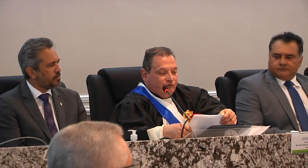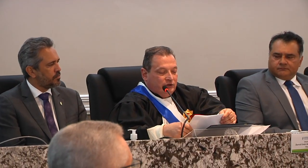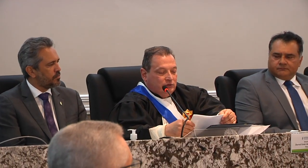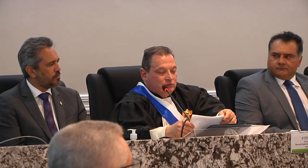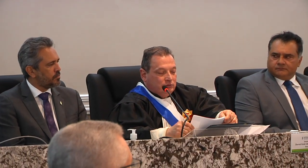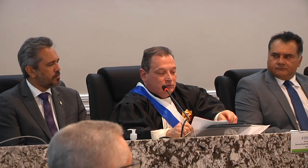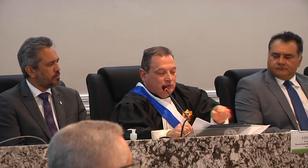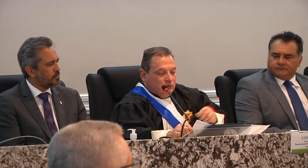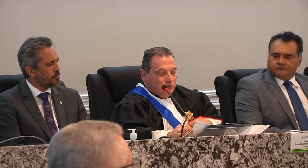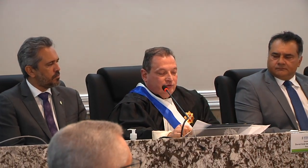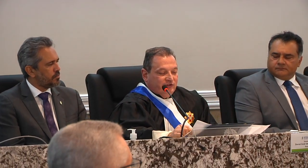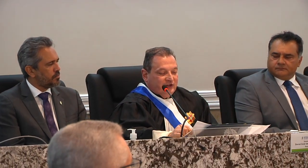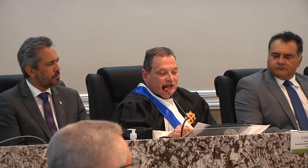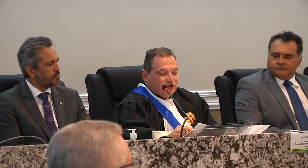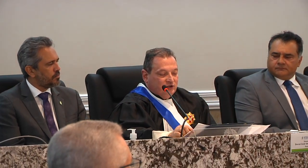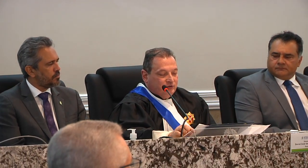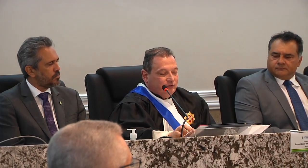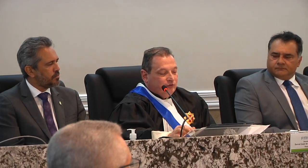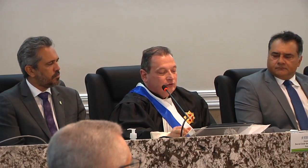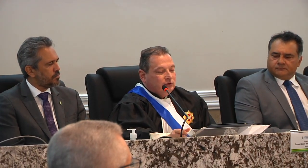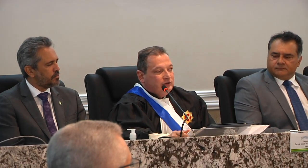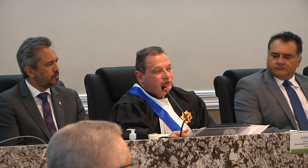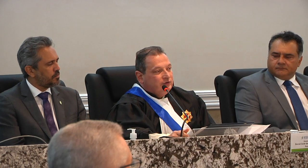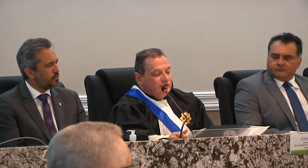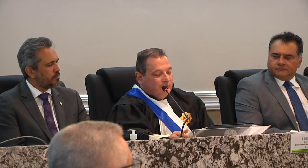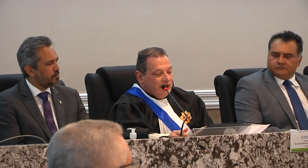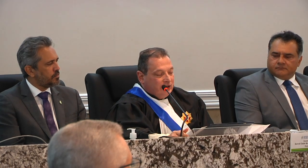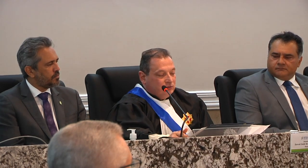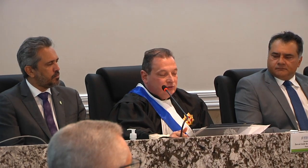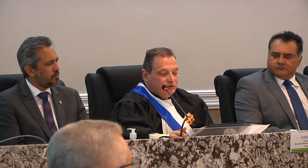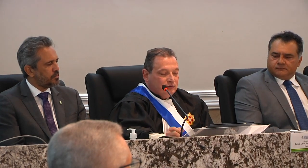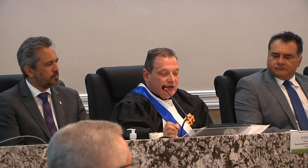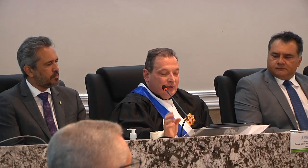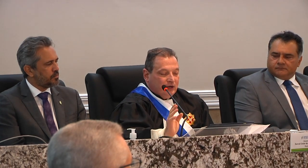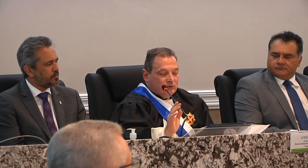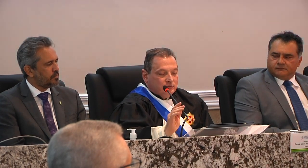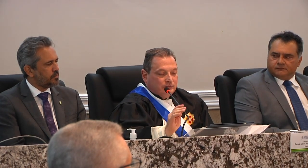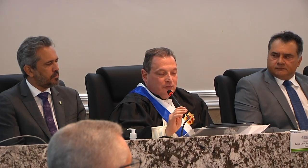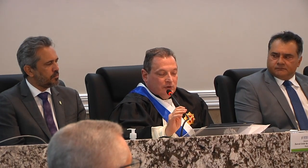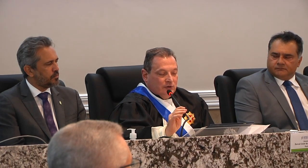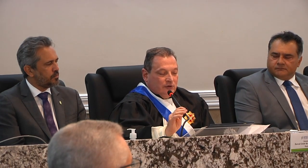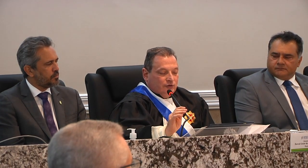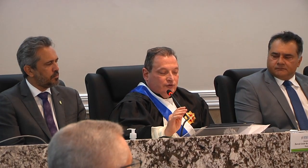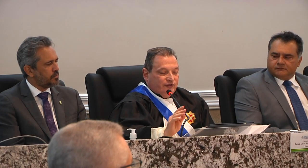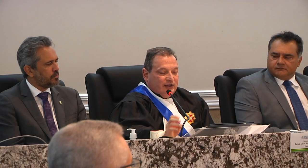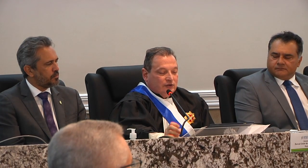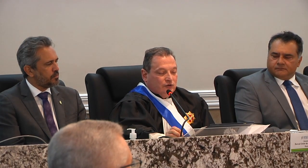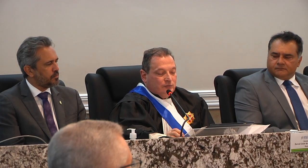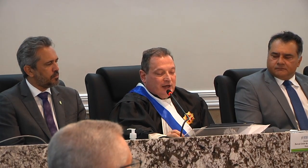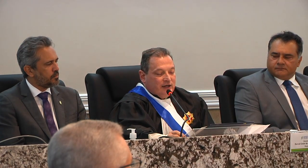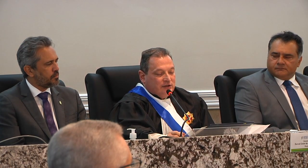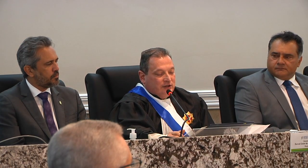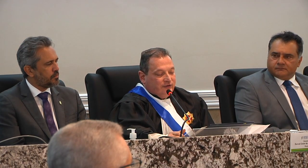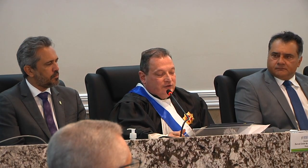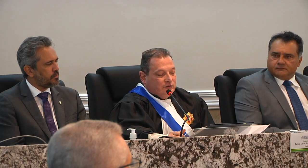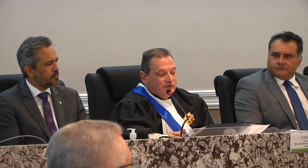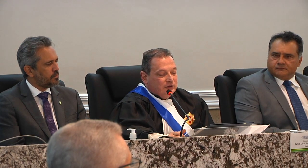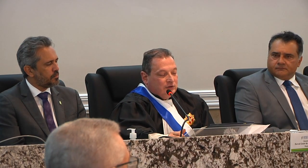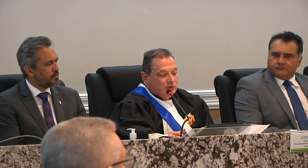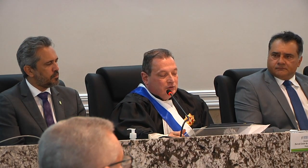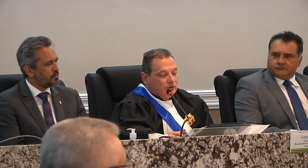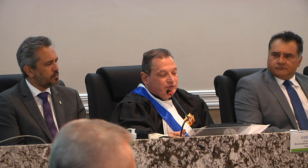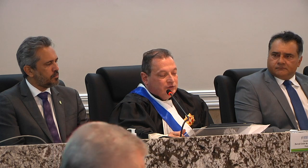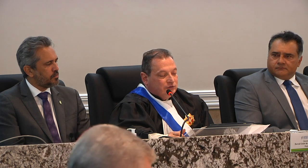convido os excelentíssimos senhores desembargadores do trabalho, José Antônio Parente da